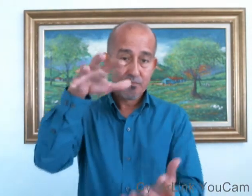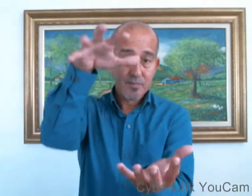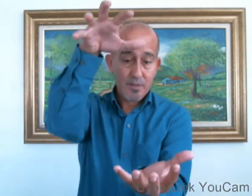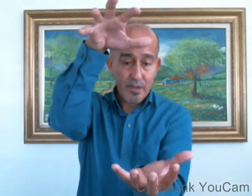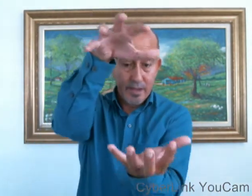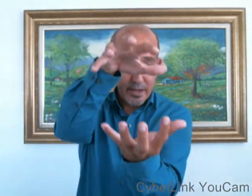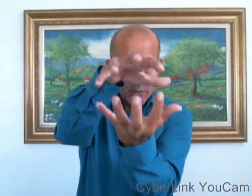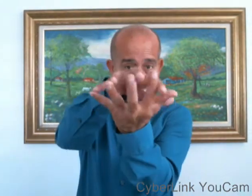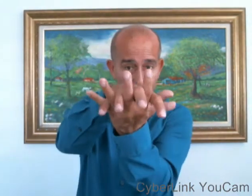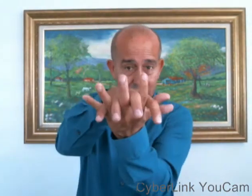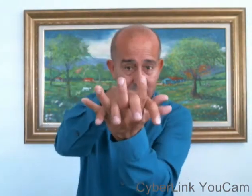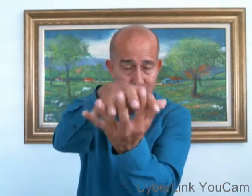El cocodrilo.